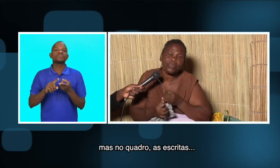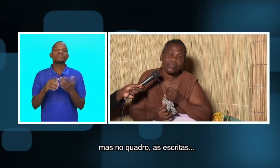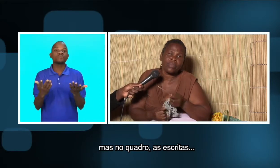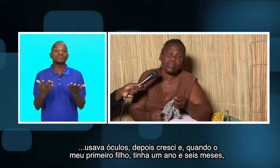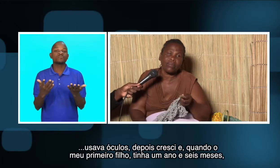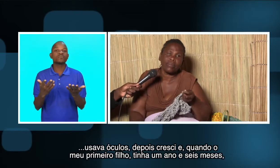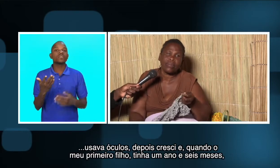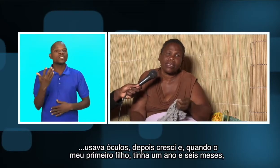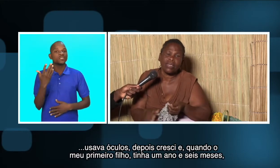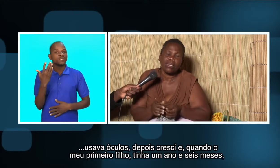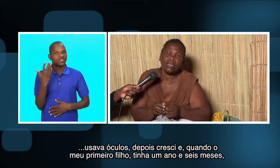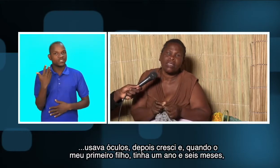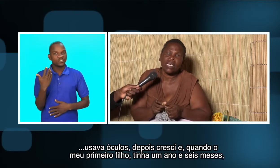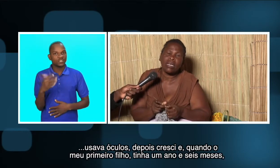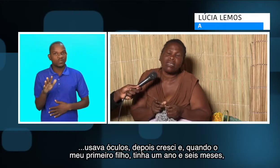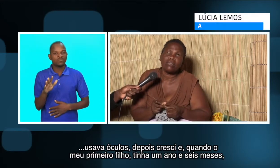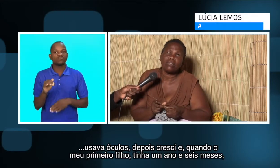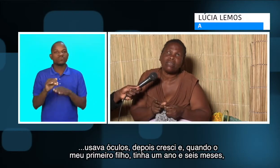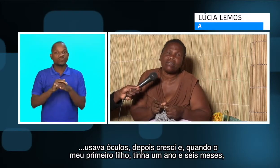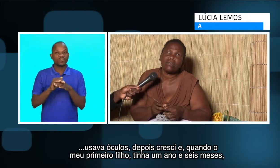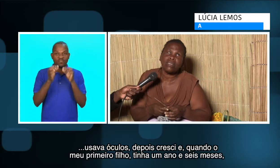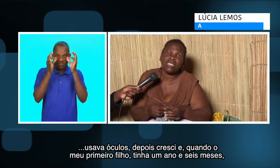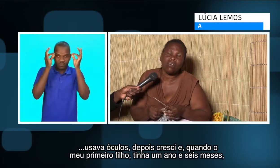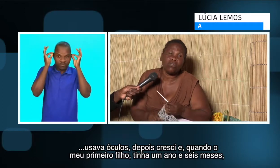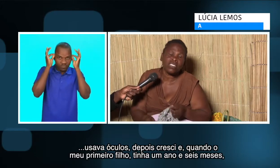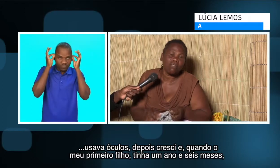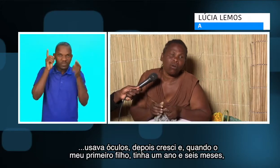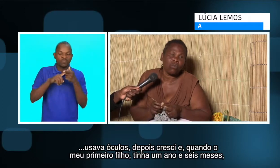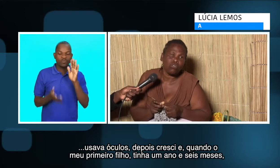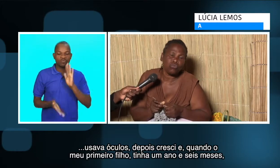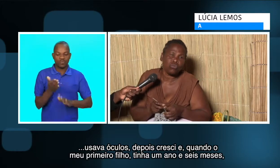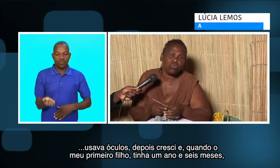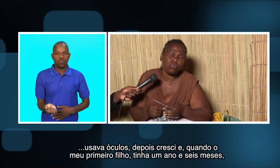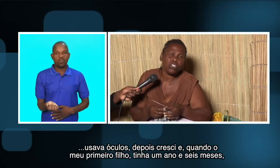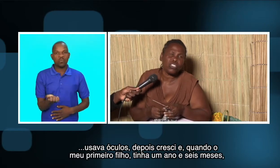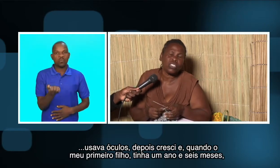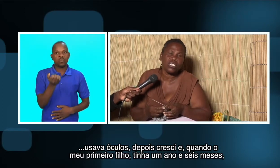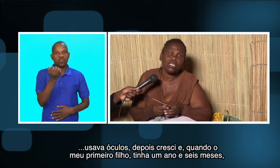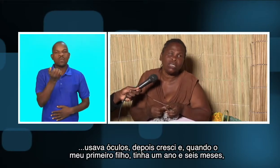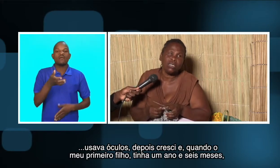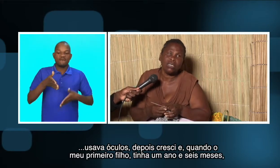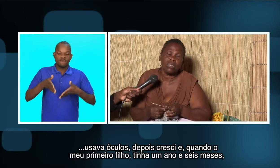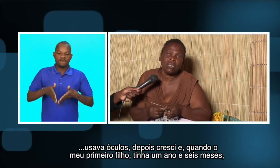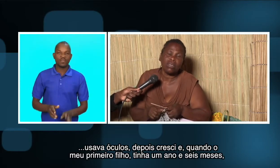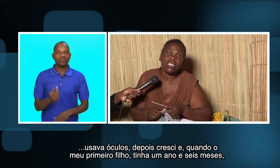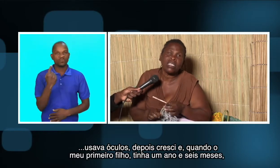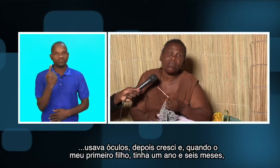já usava óculos. Depois cresci, quando tinha uma